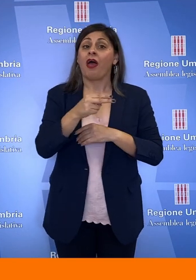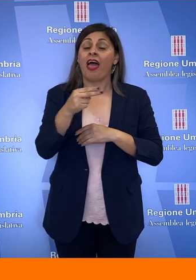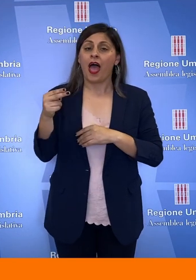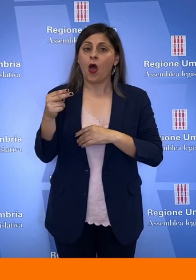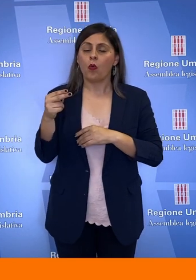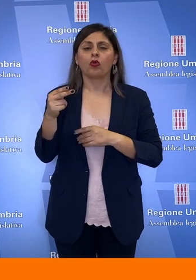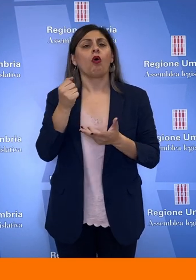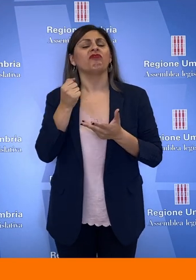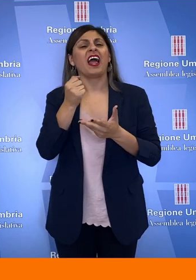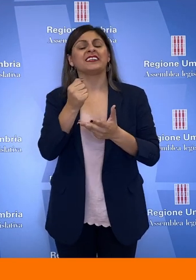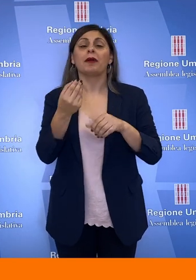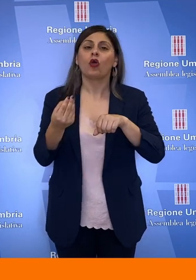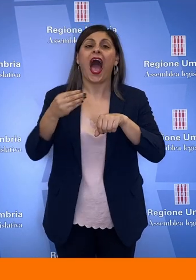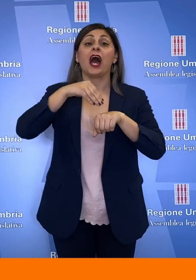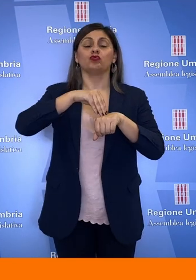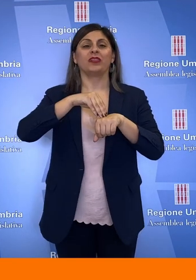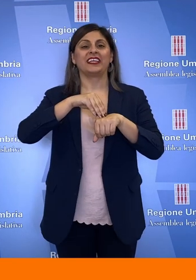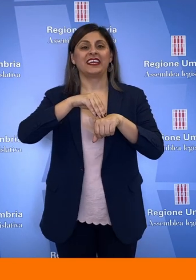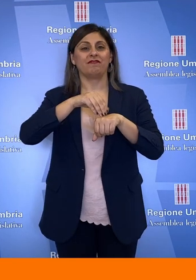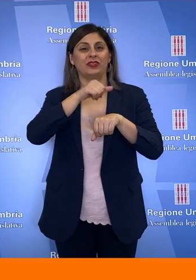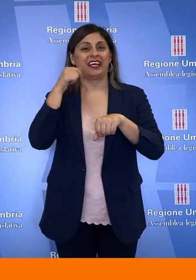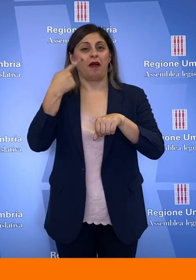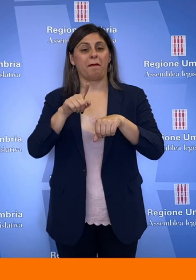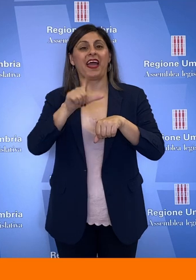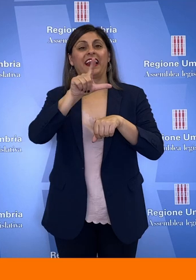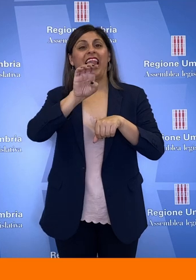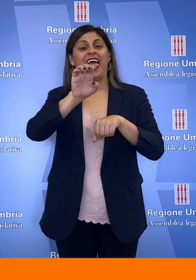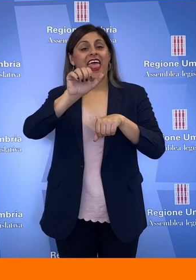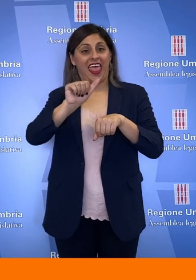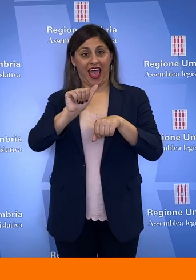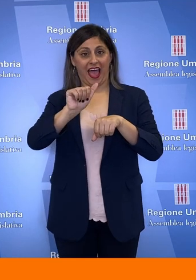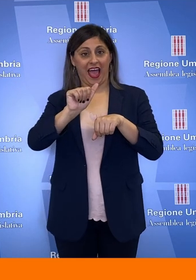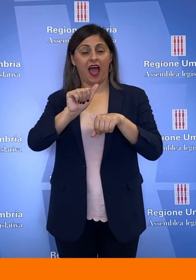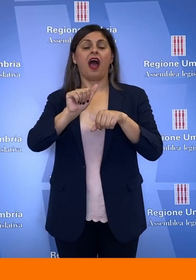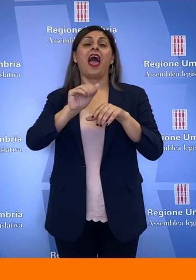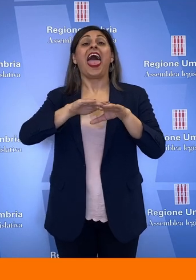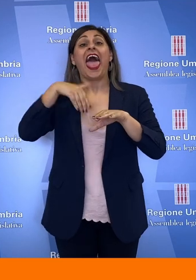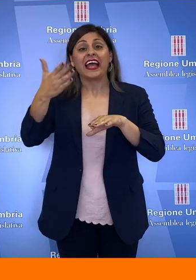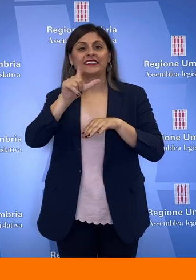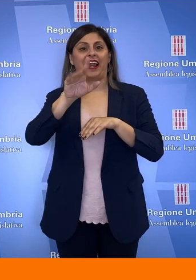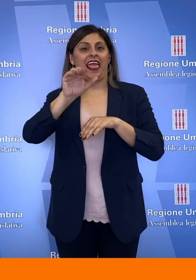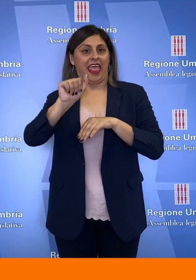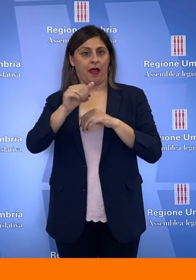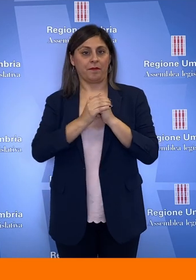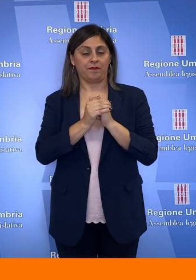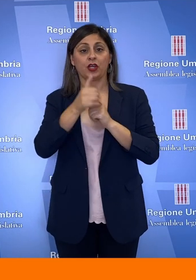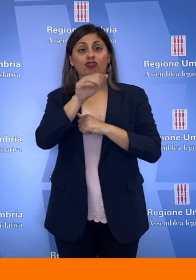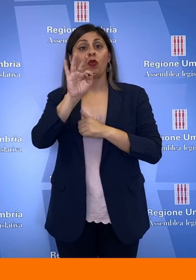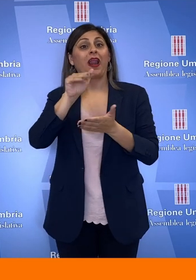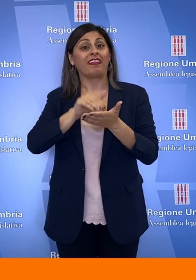il finanziamento aggiuntivo dei livelli di assistenza sanitaria extra-LEA, 140 mila euro per spese di